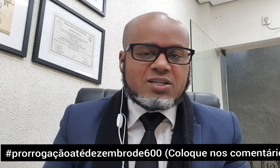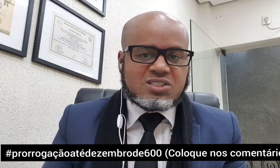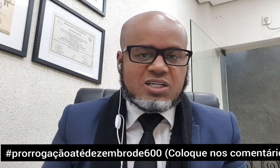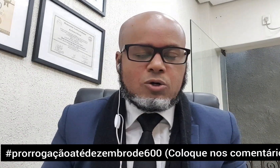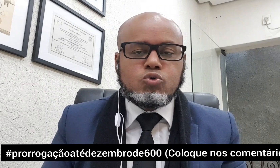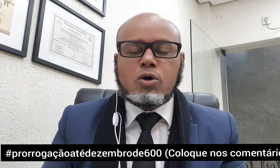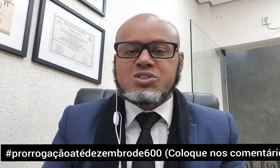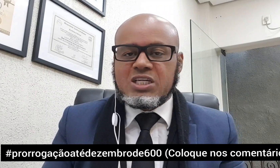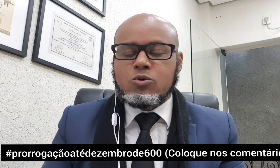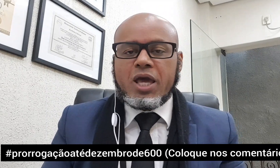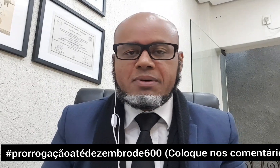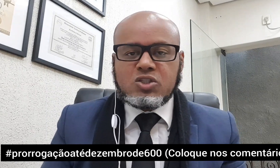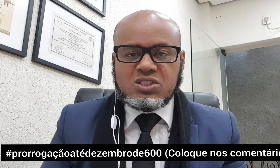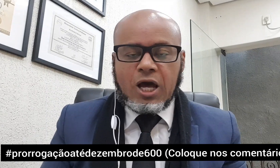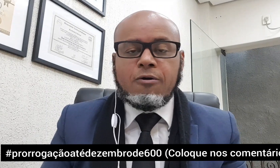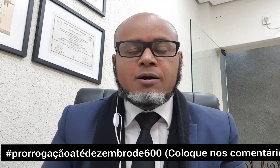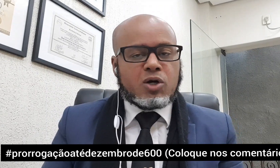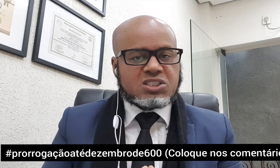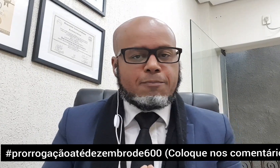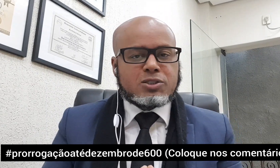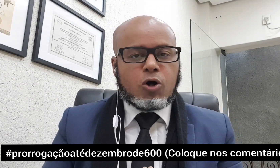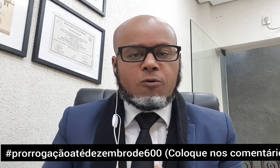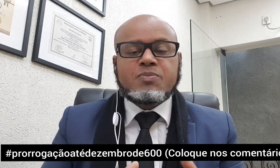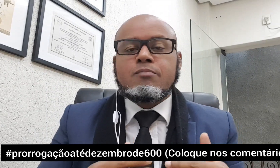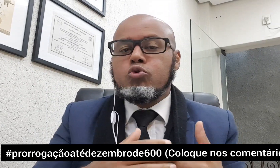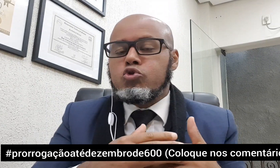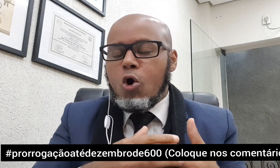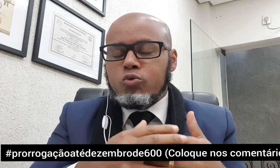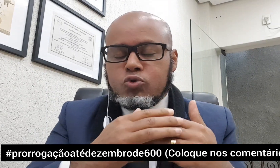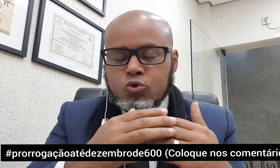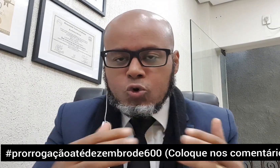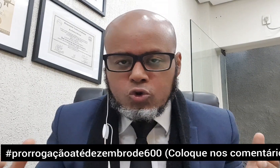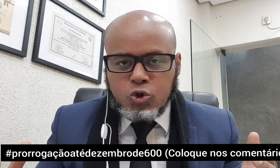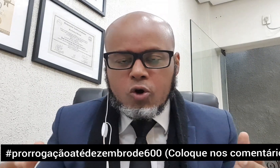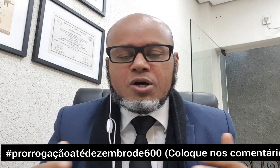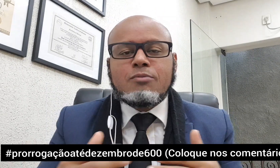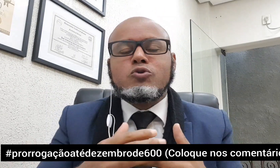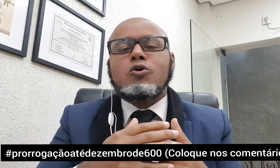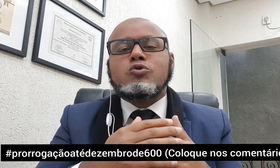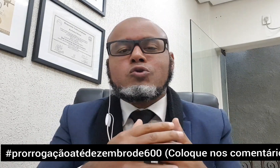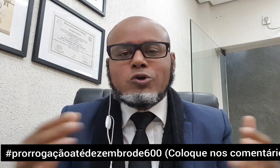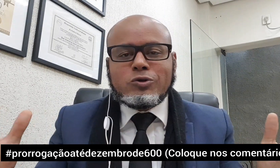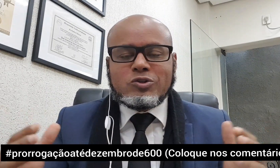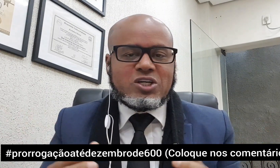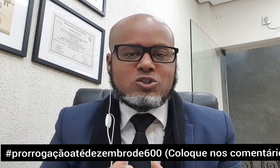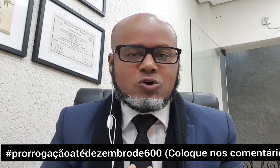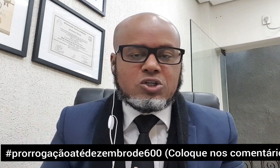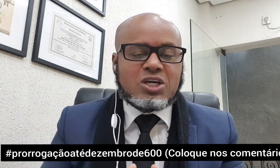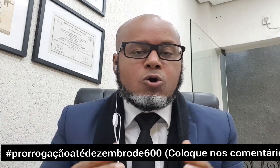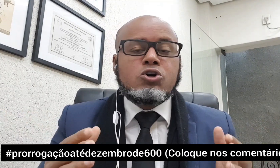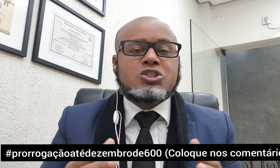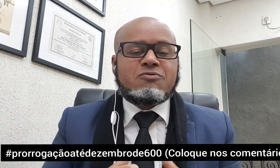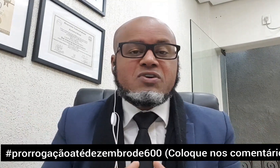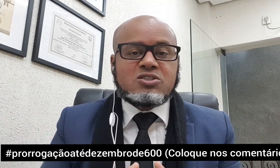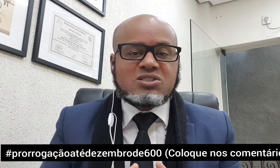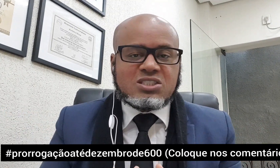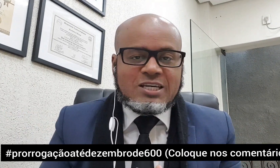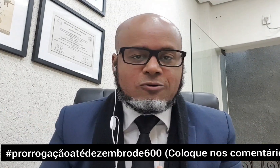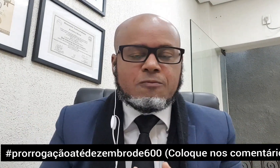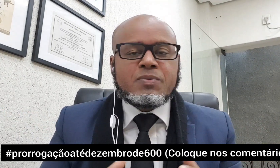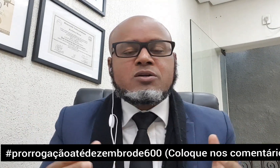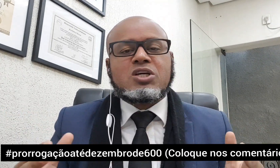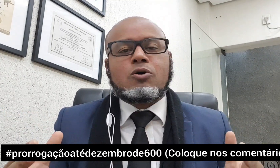prorrogação do auxílio emergencial. Pois é, pessoal, mudou tudo, mudou tudo no dia de hoje, hoje é